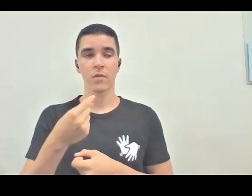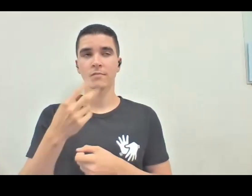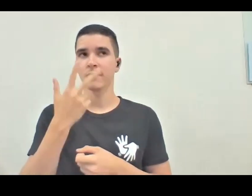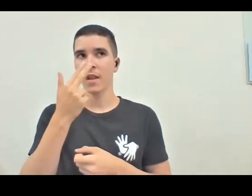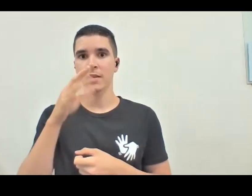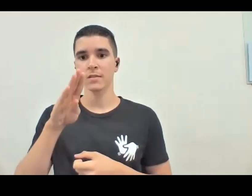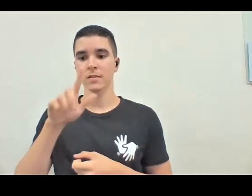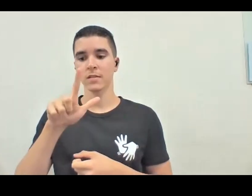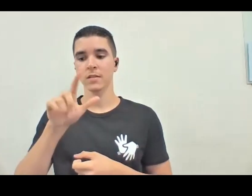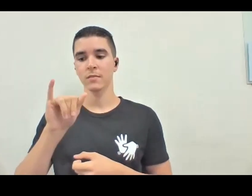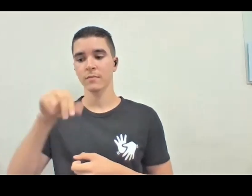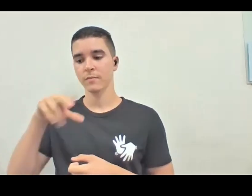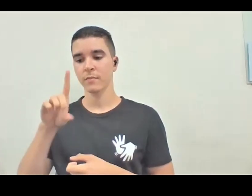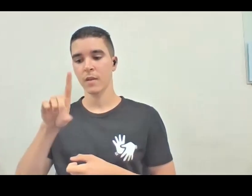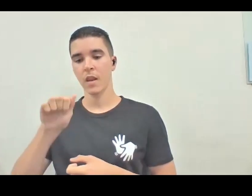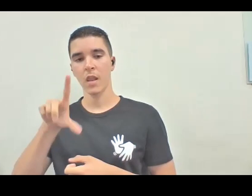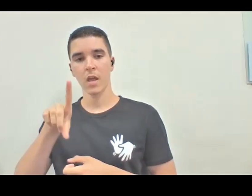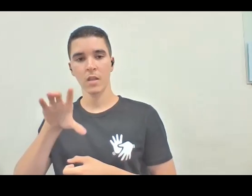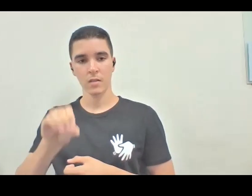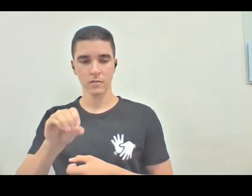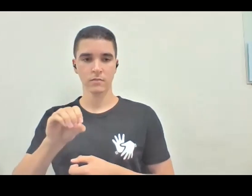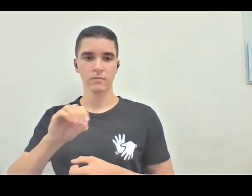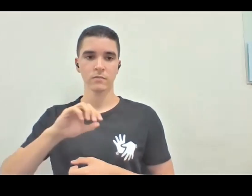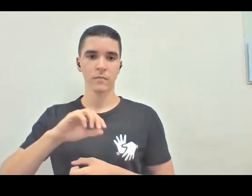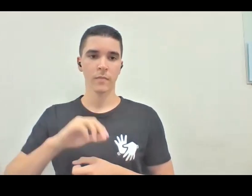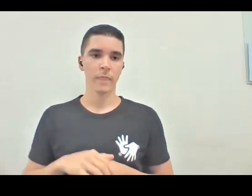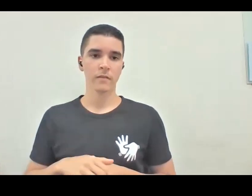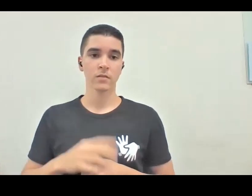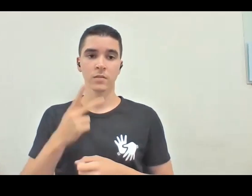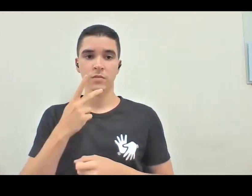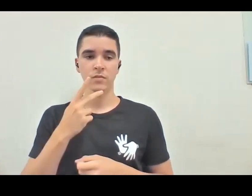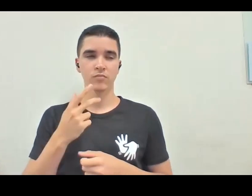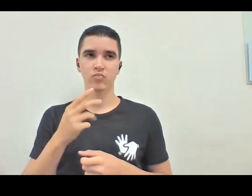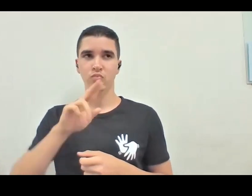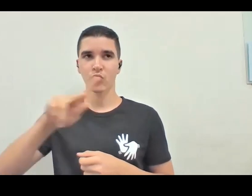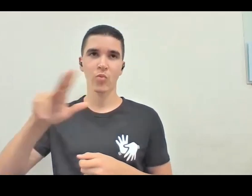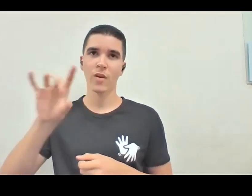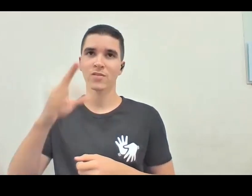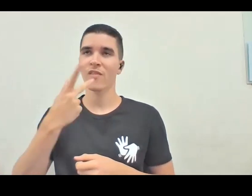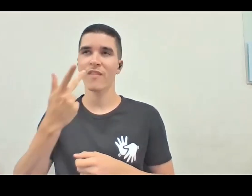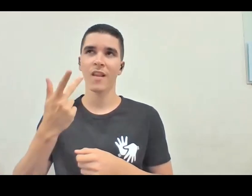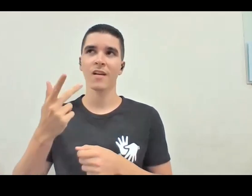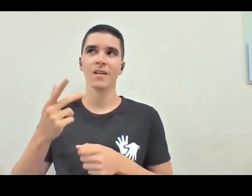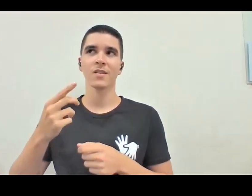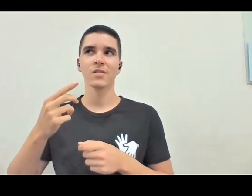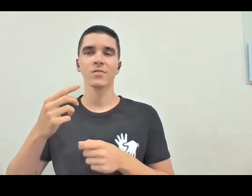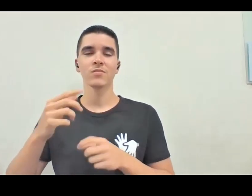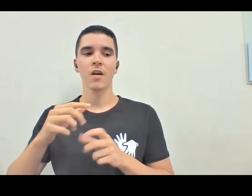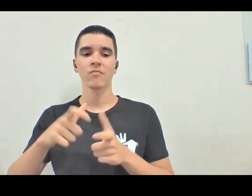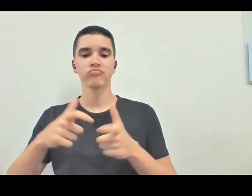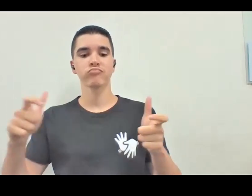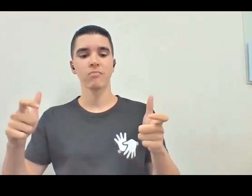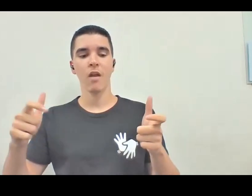isso não só em relação a, a gente estava falando de uma dimensão política que está muito curiosa hoje em dia também, se isso não nos